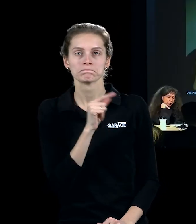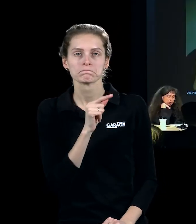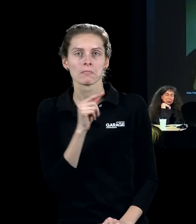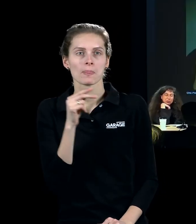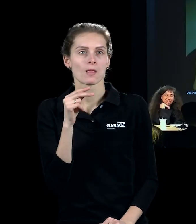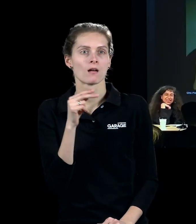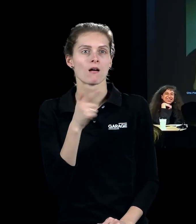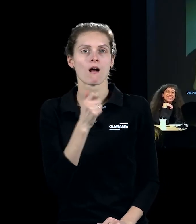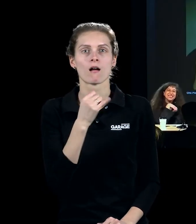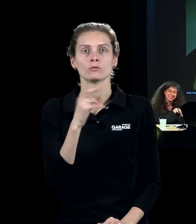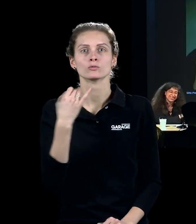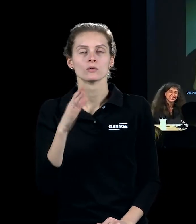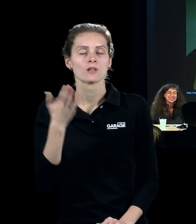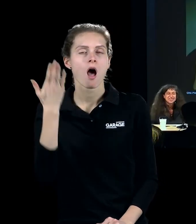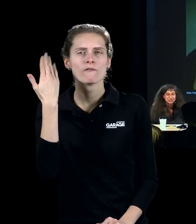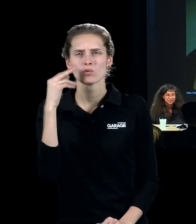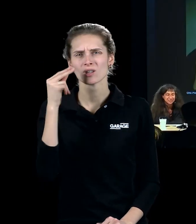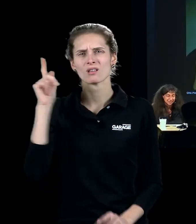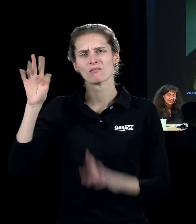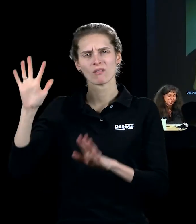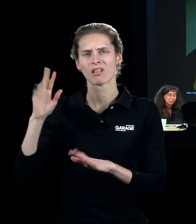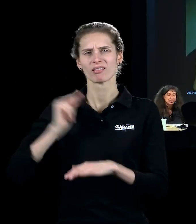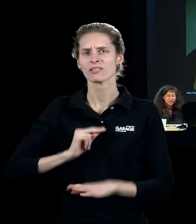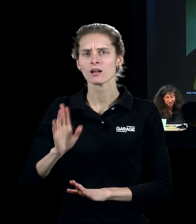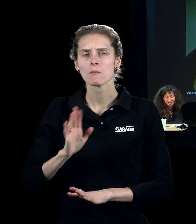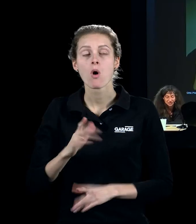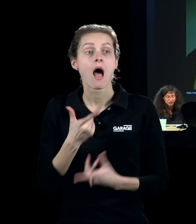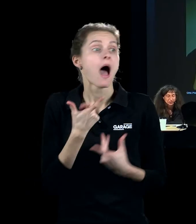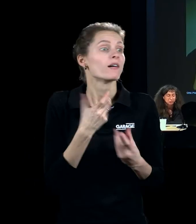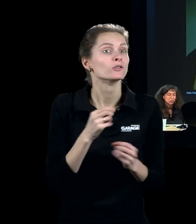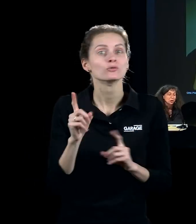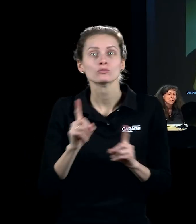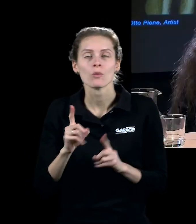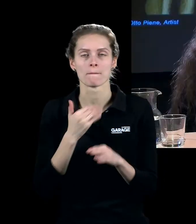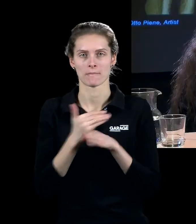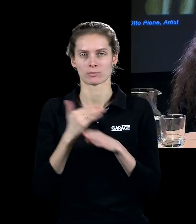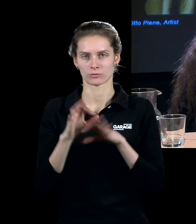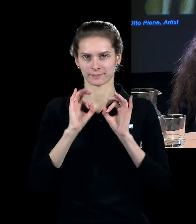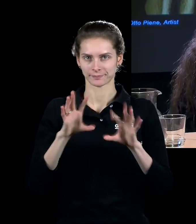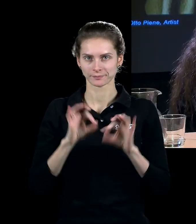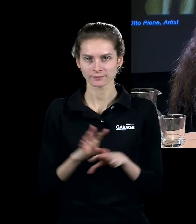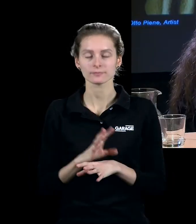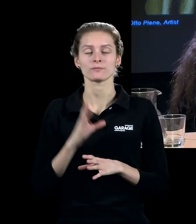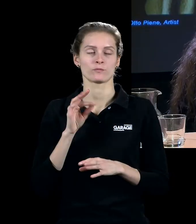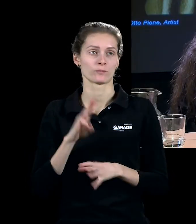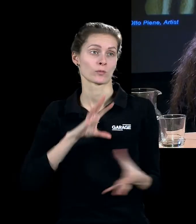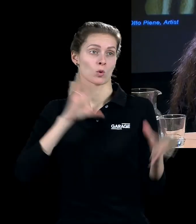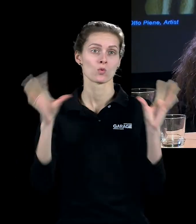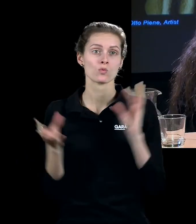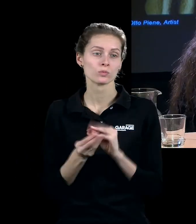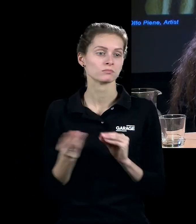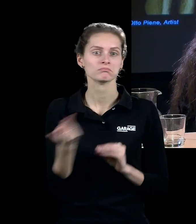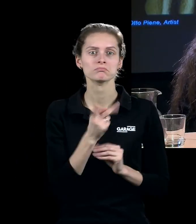О том, что он делает и где он работает, я расскажу, естественно, позже. Общее у этих двух